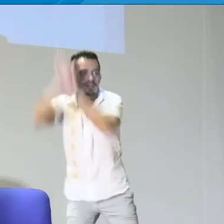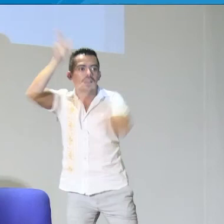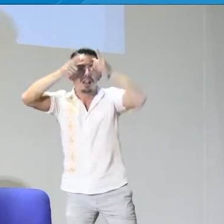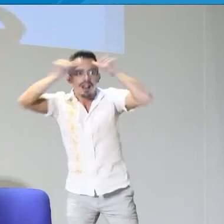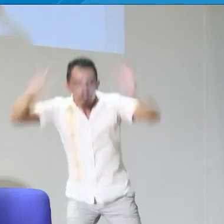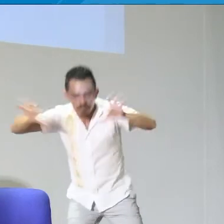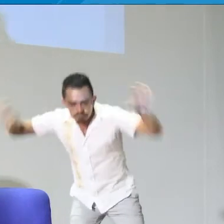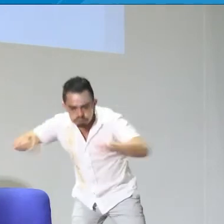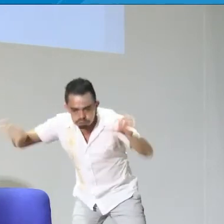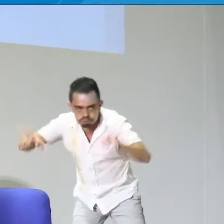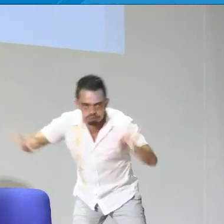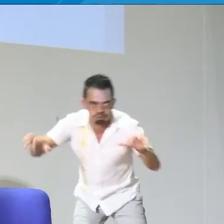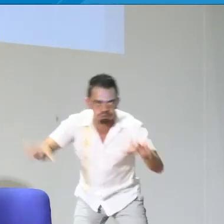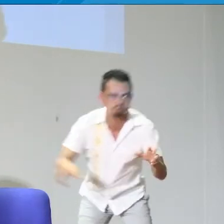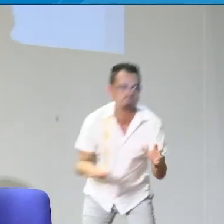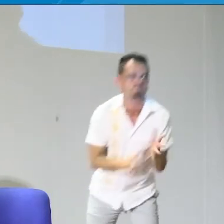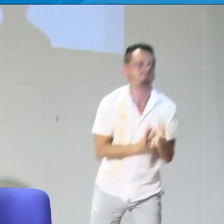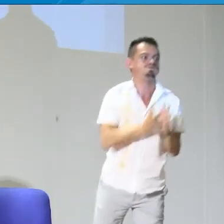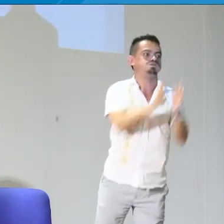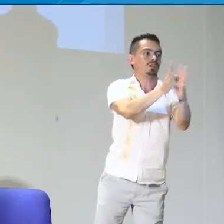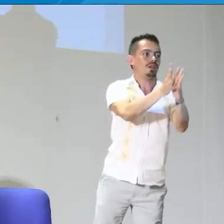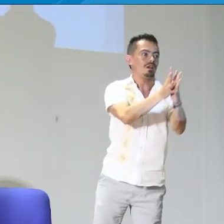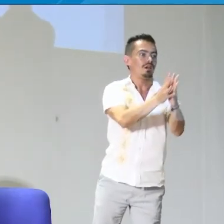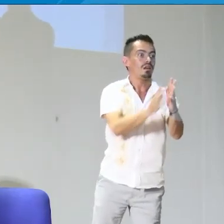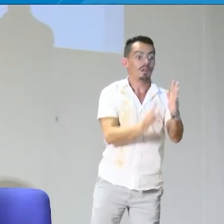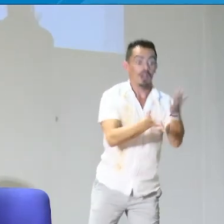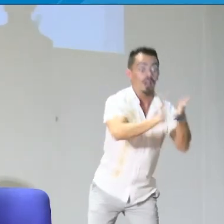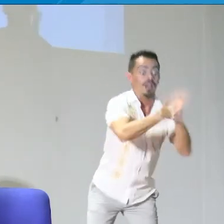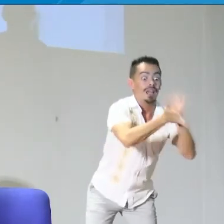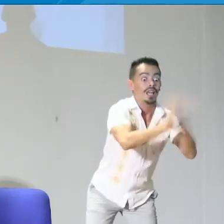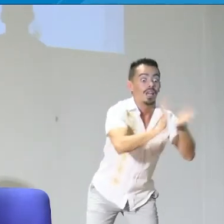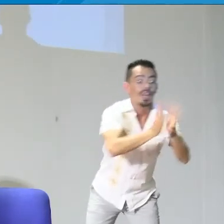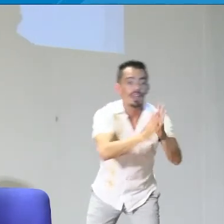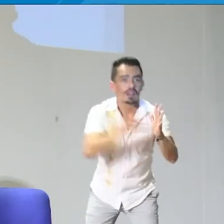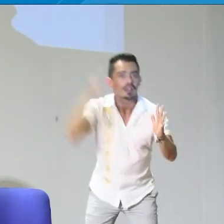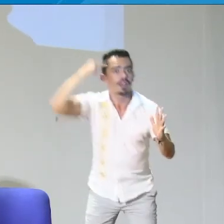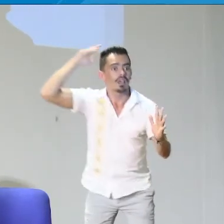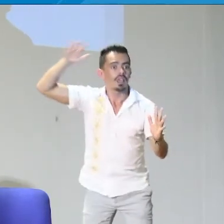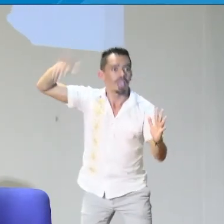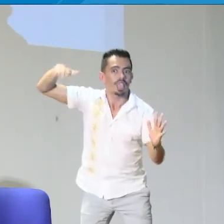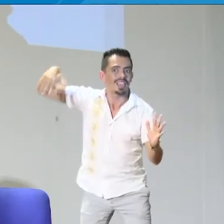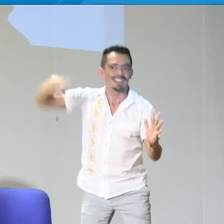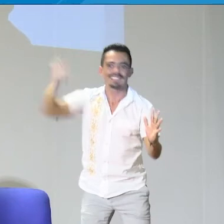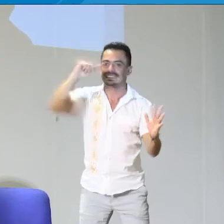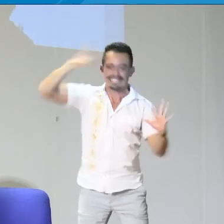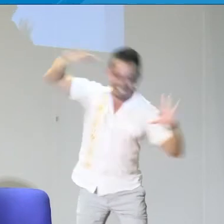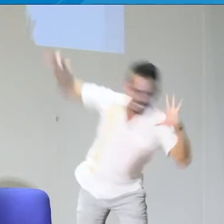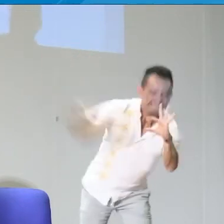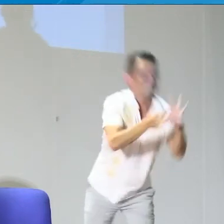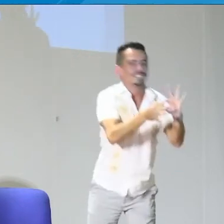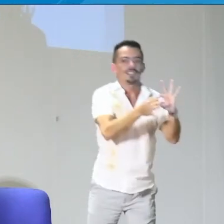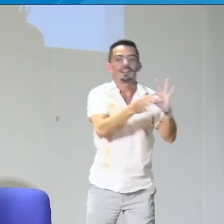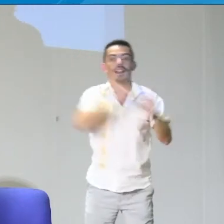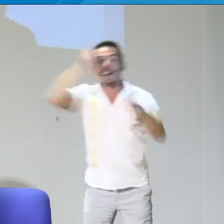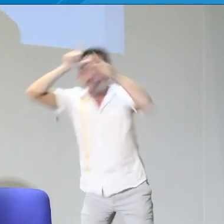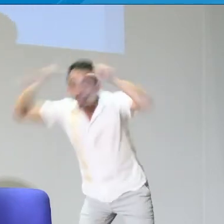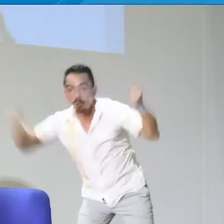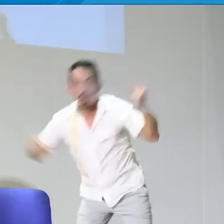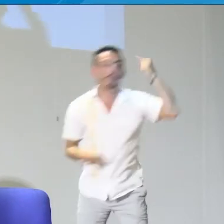repetir las actuaciones del docente sordo y no va a tener ese desarrollo del lenguaje. Por eso hay que incorporar estas actividades. No